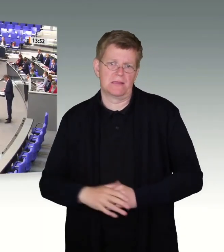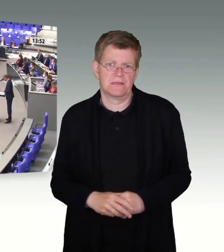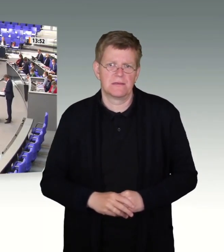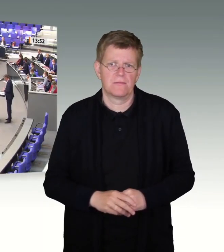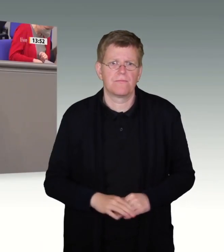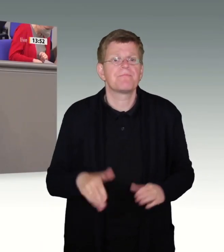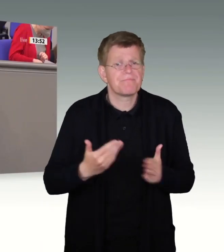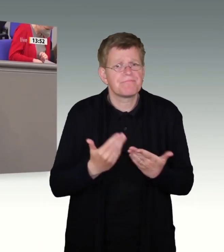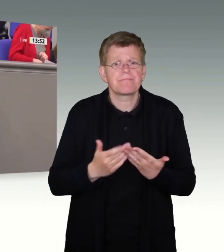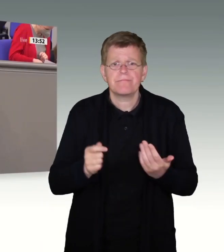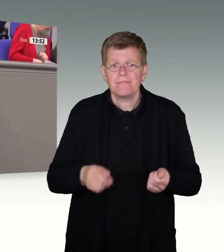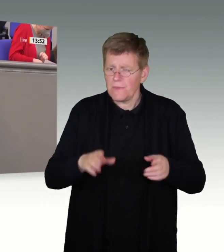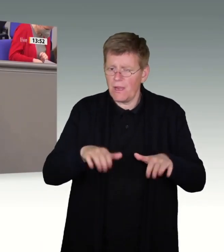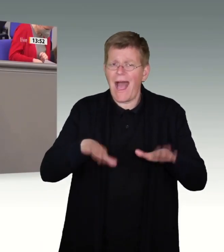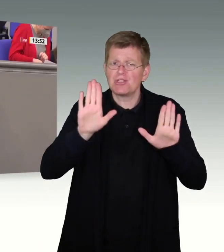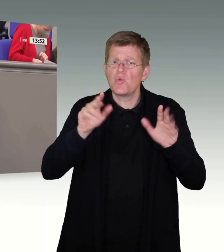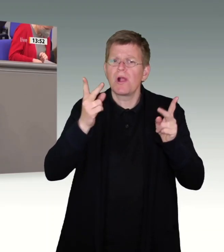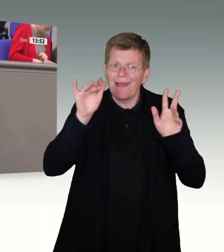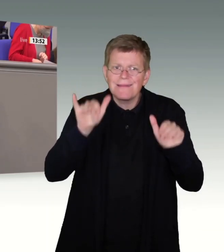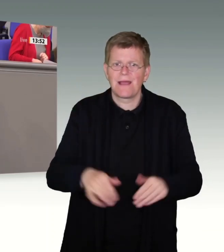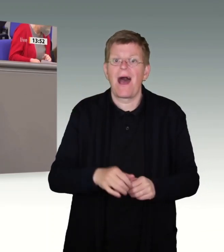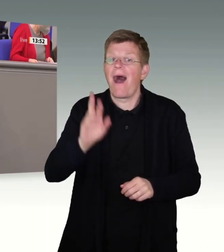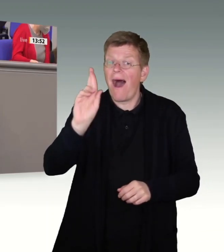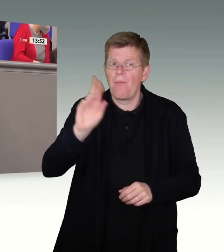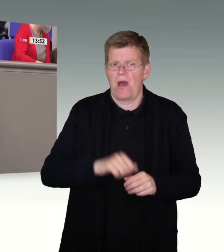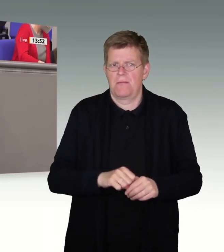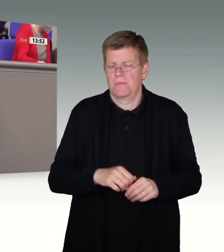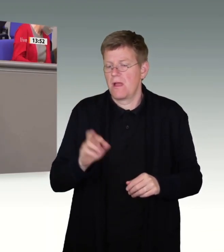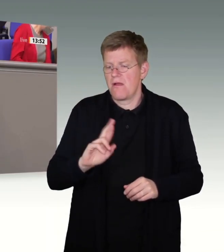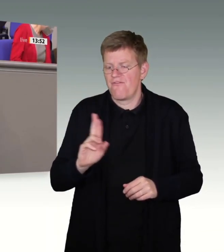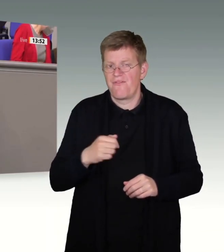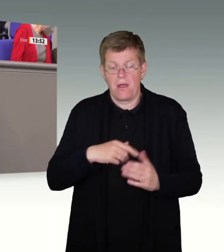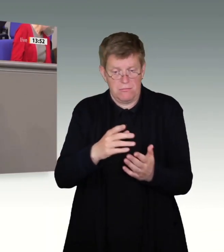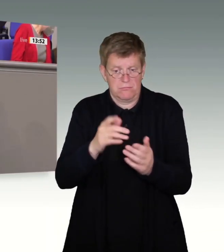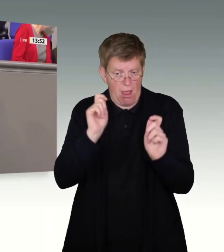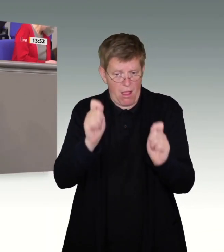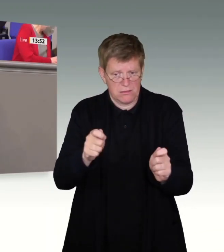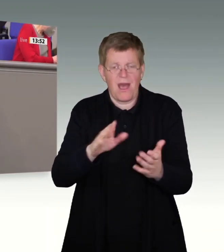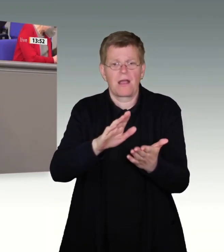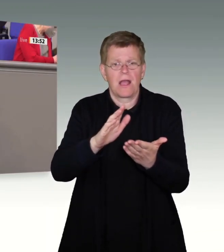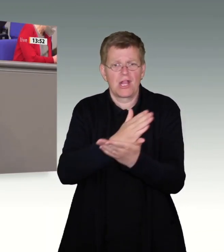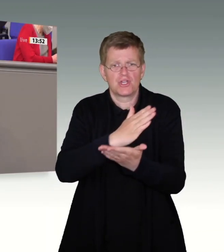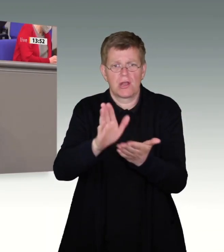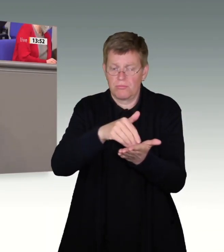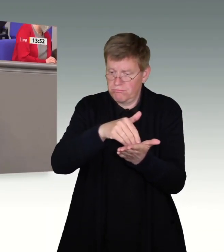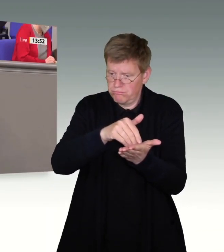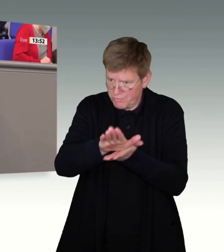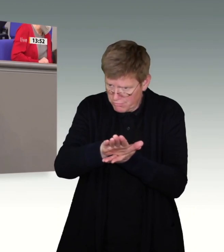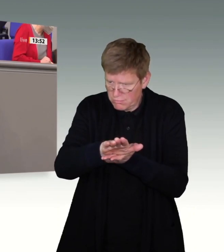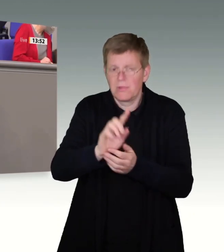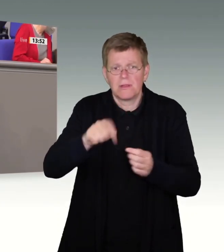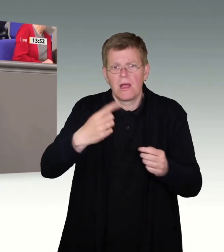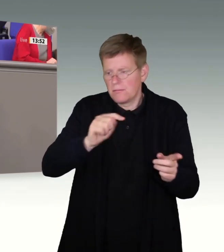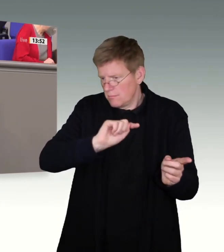zum geschützten Recht auf Asyl. Aber jeder, der Abschiebungen ausreisepflichtiger Personen behindert, immer neue Abschiebehindernisse